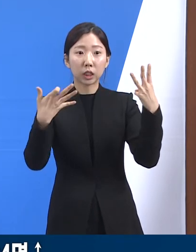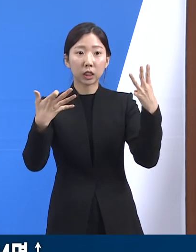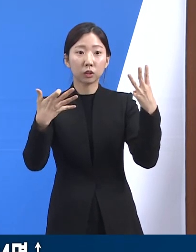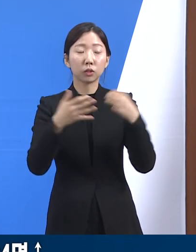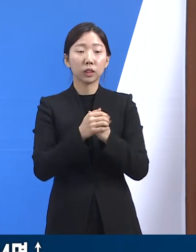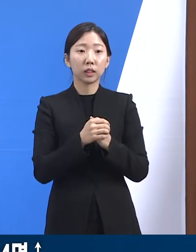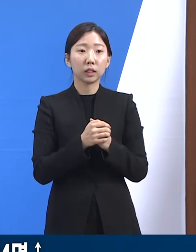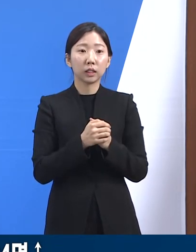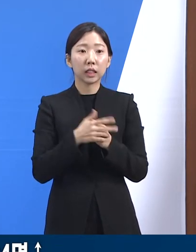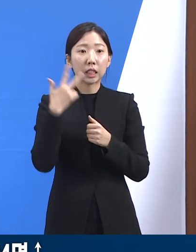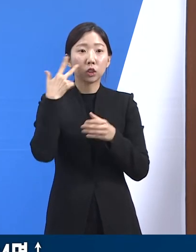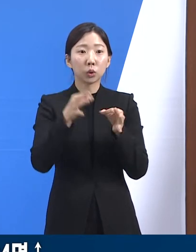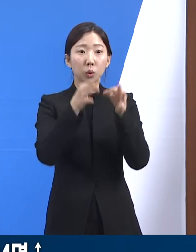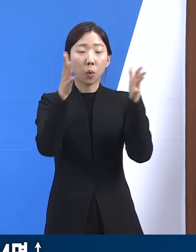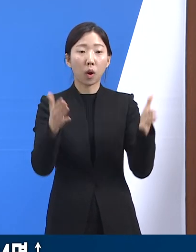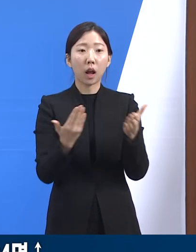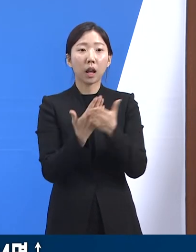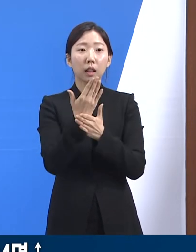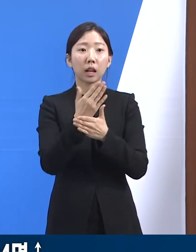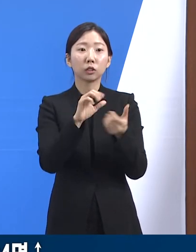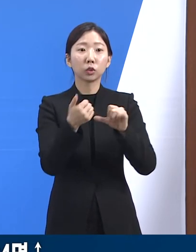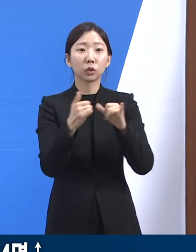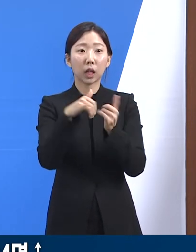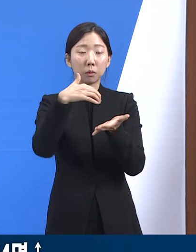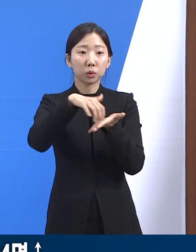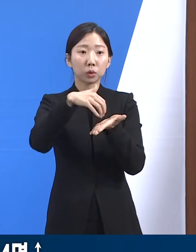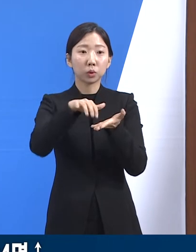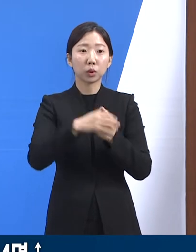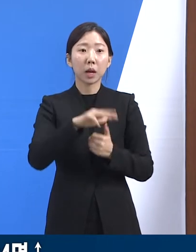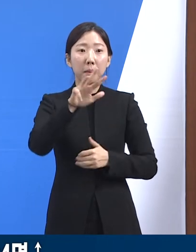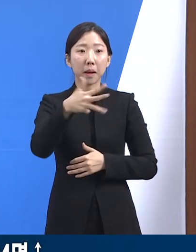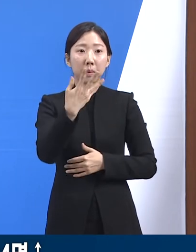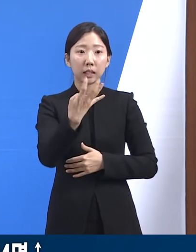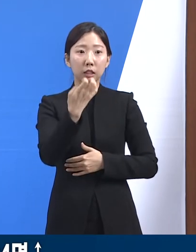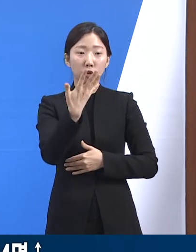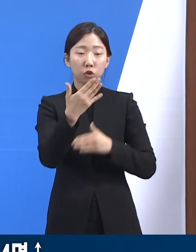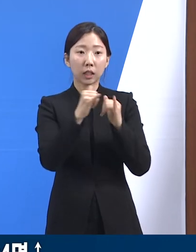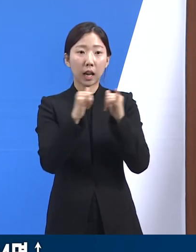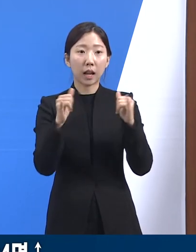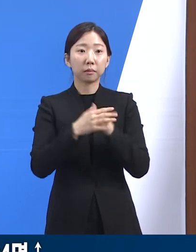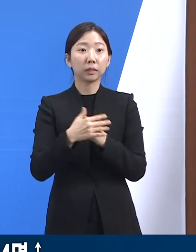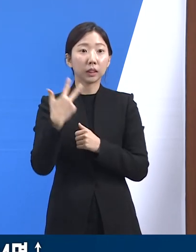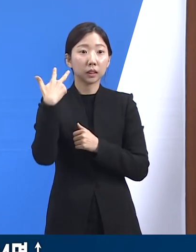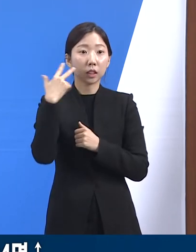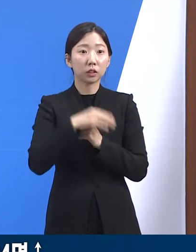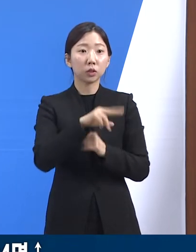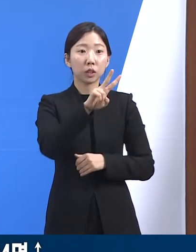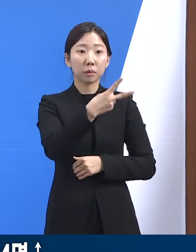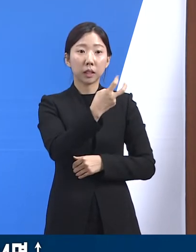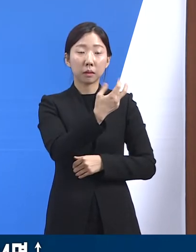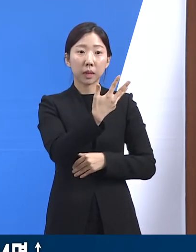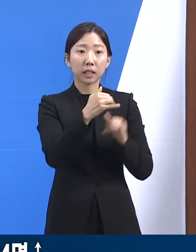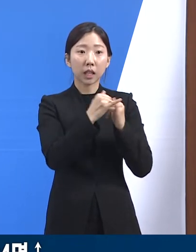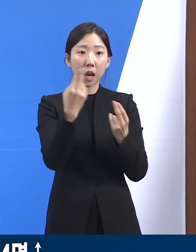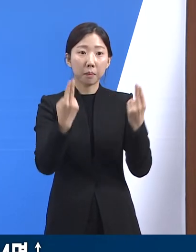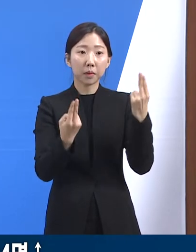19일까지 한 주간 발생한 도내 사망자는 449명으로 전주 228명 대비